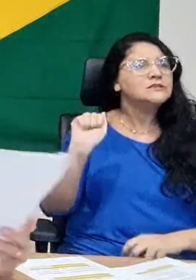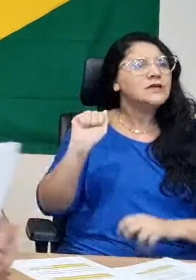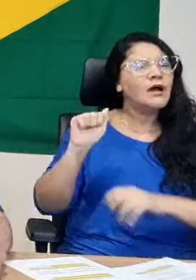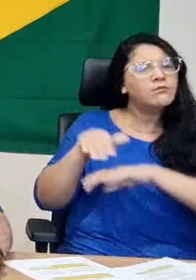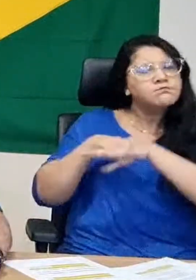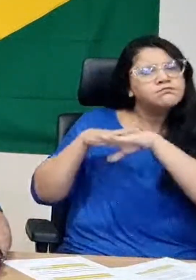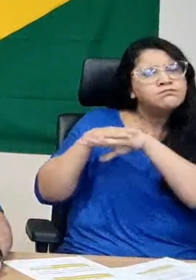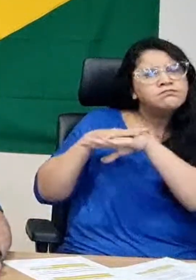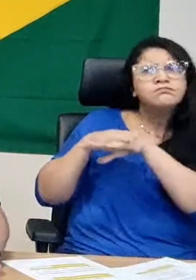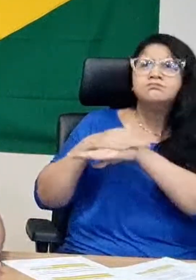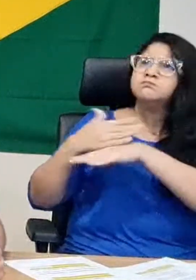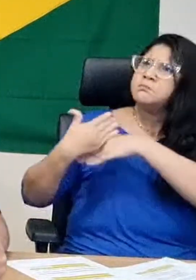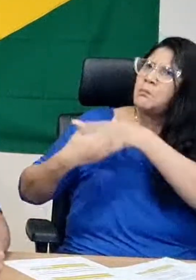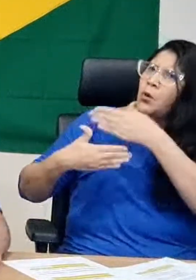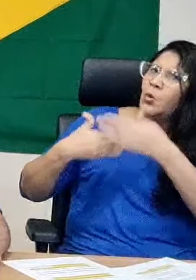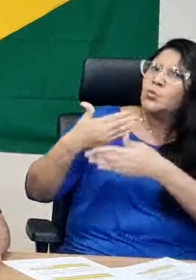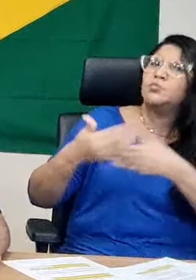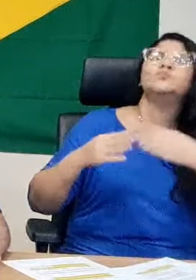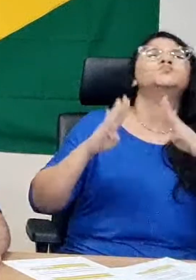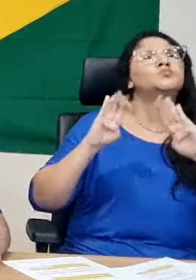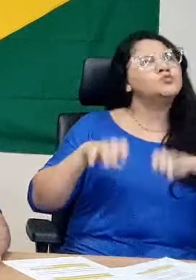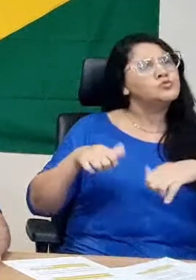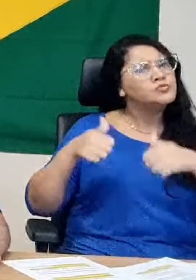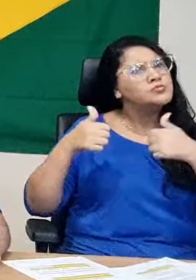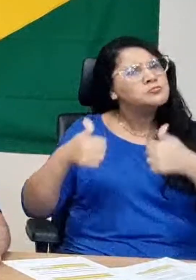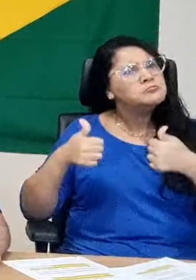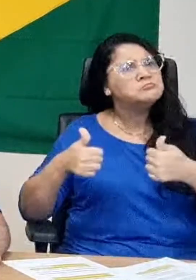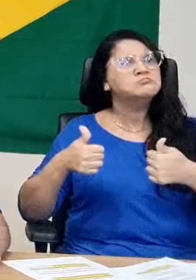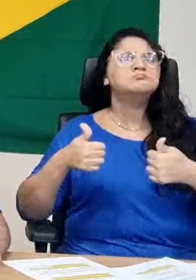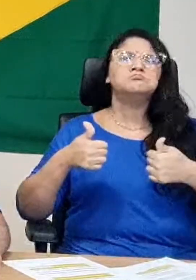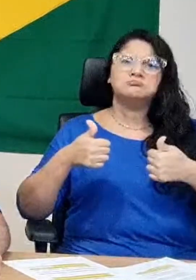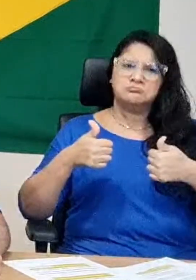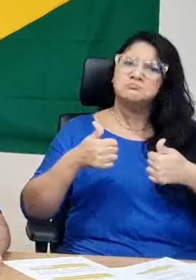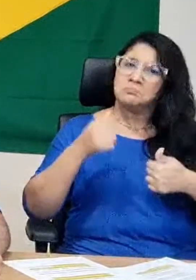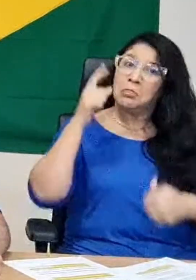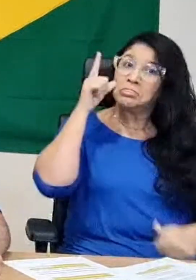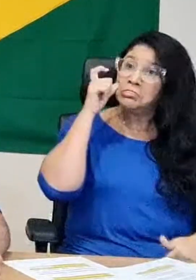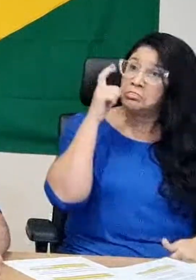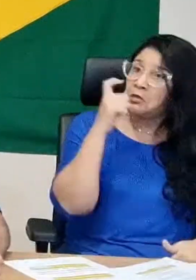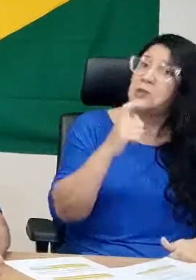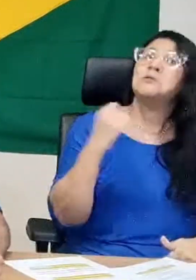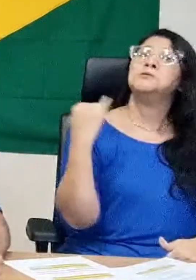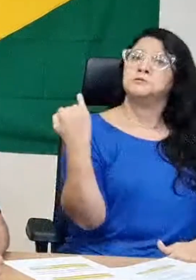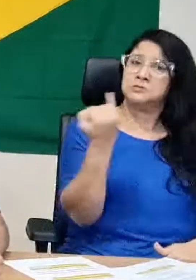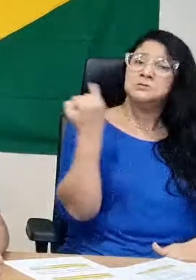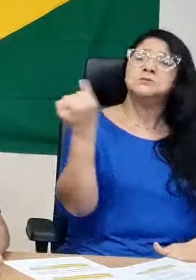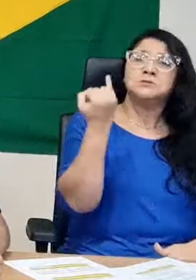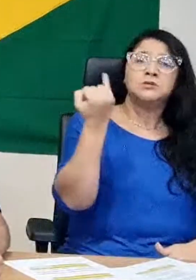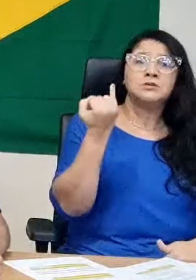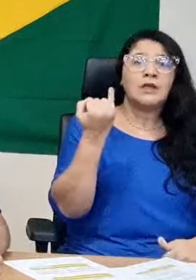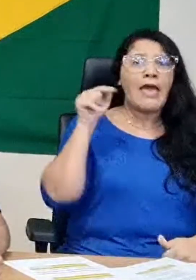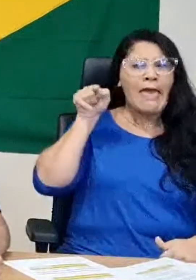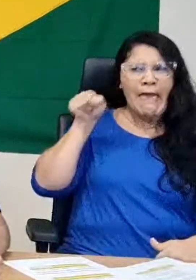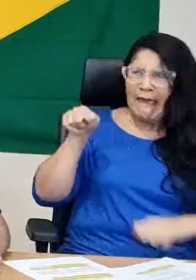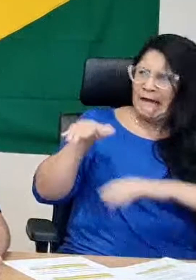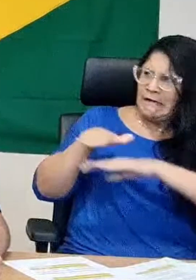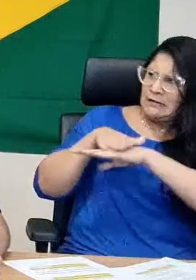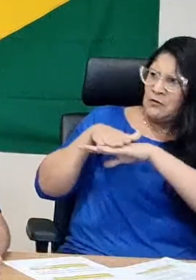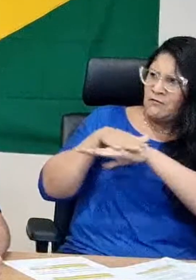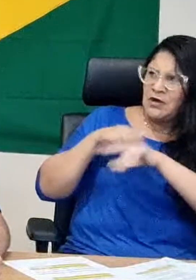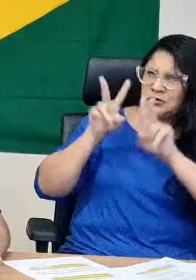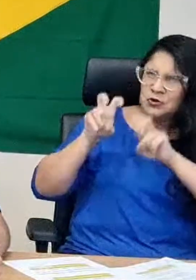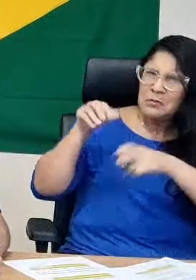produtivas e foram muito interessantes. Esta conversa sobre eleições